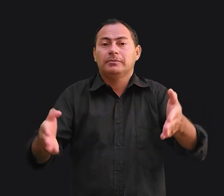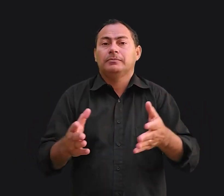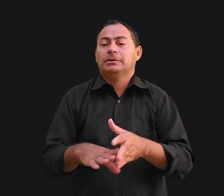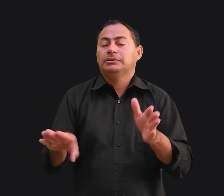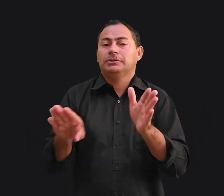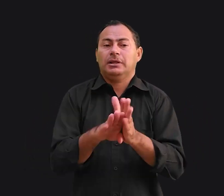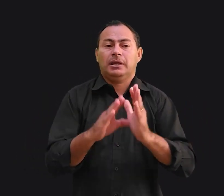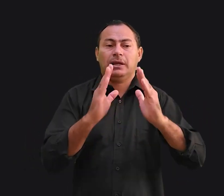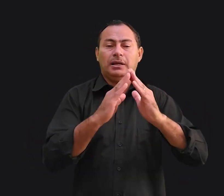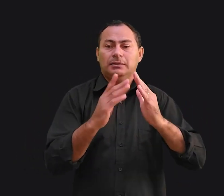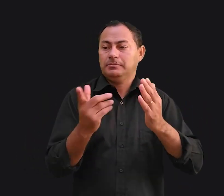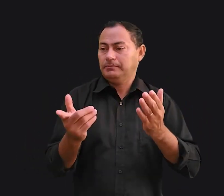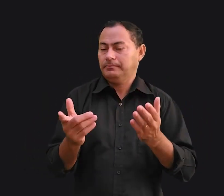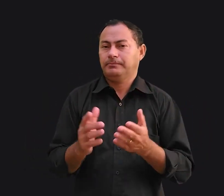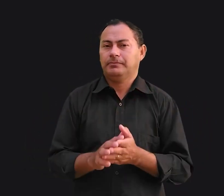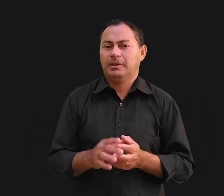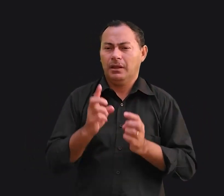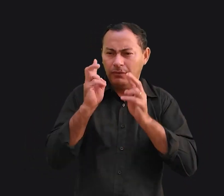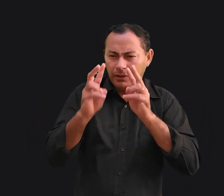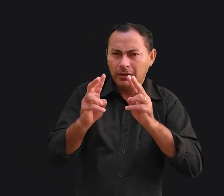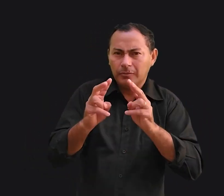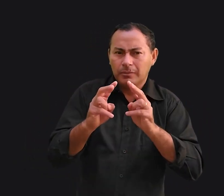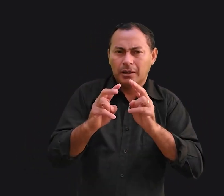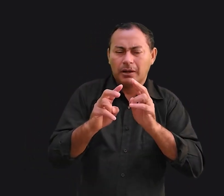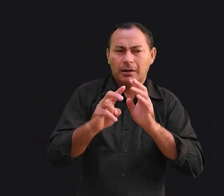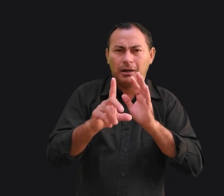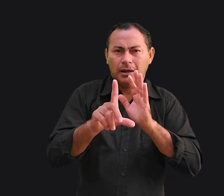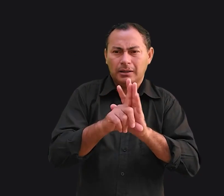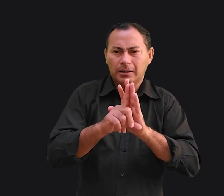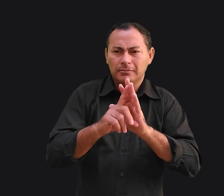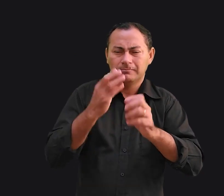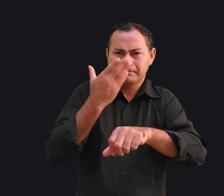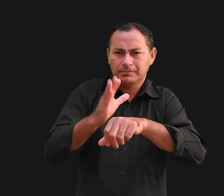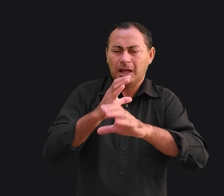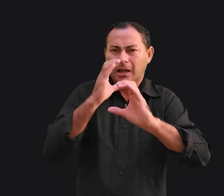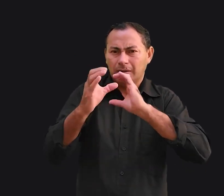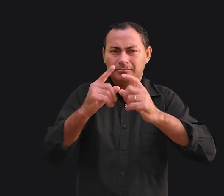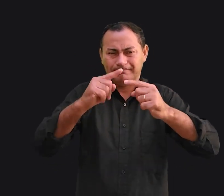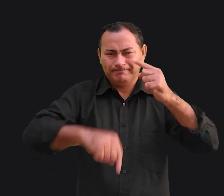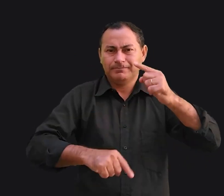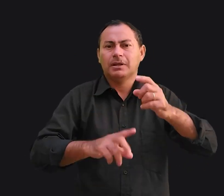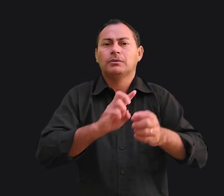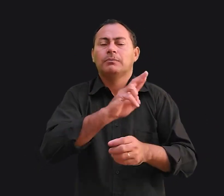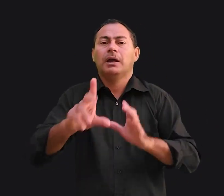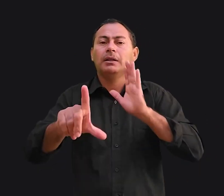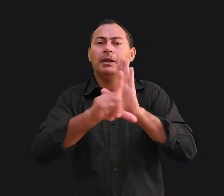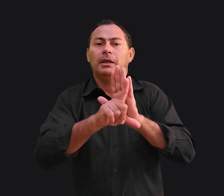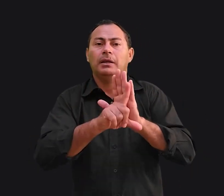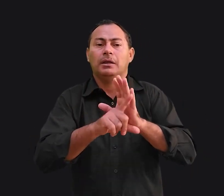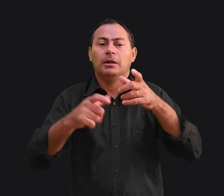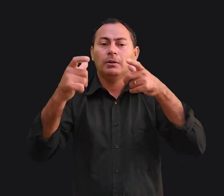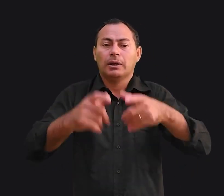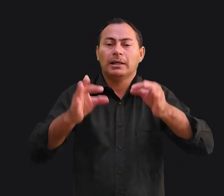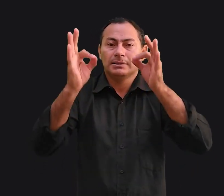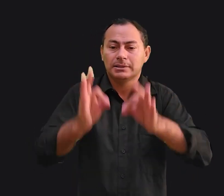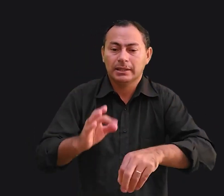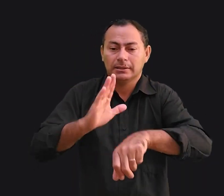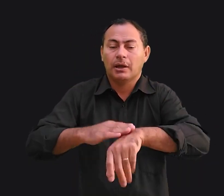Quando cheguei à casa, vi uma lei muito prática de comunicação violada. Chama-se a lei do lugar certo na hora